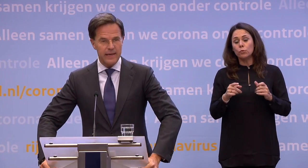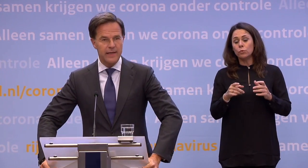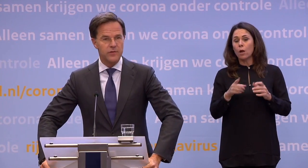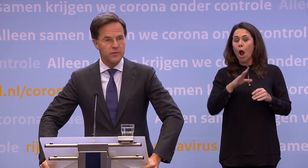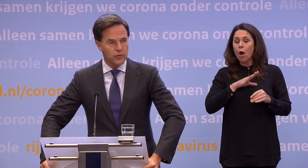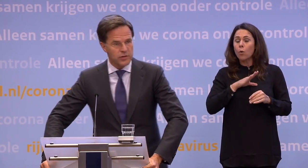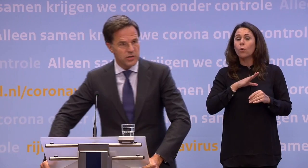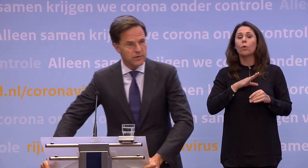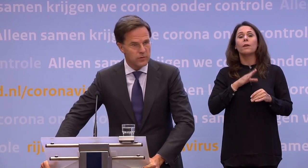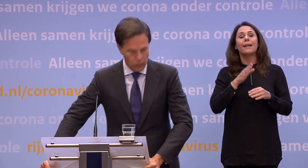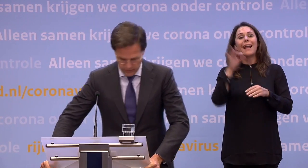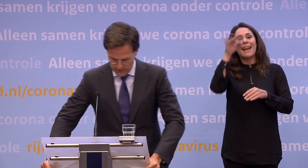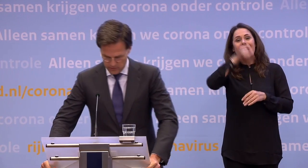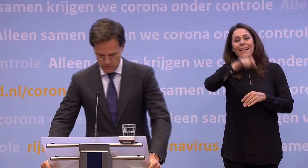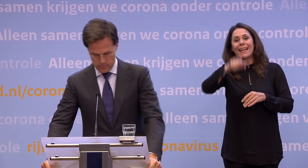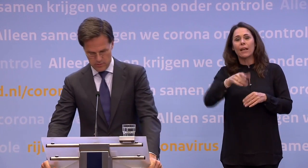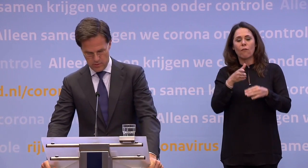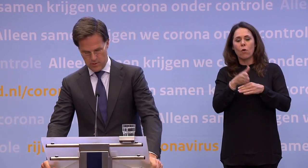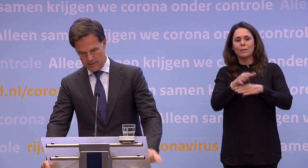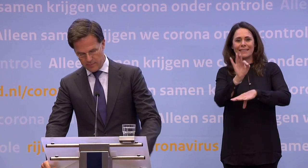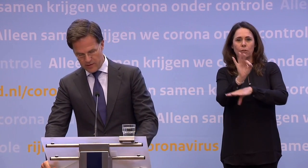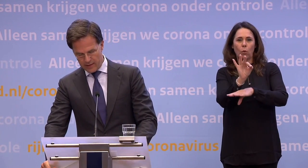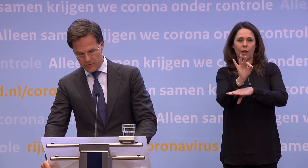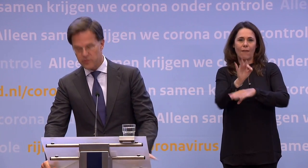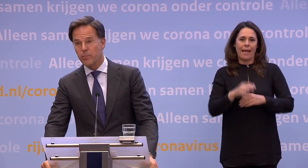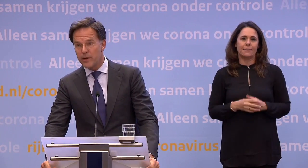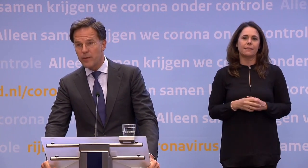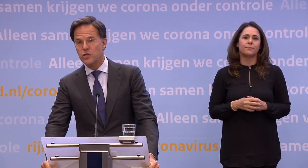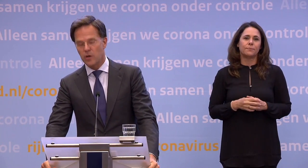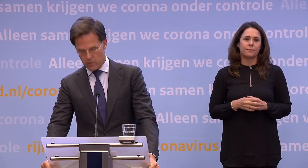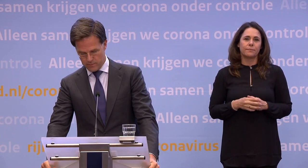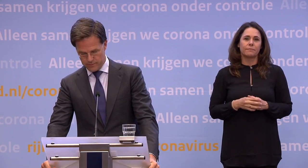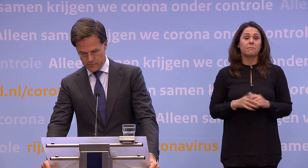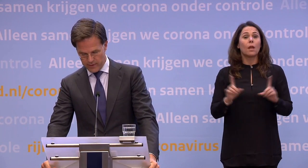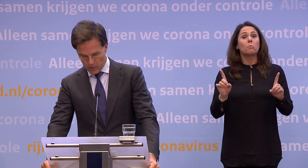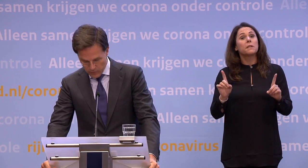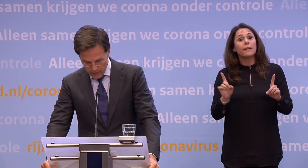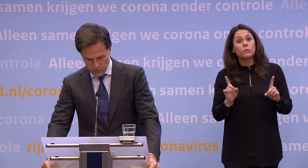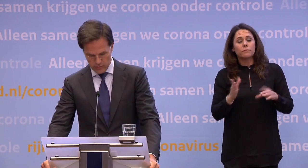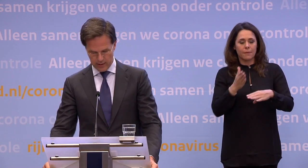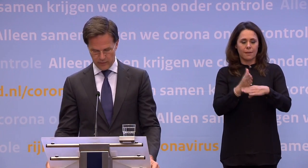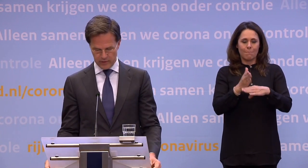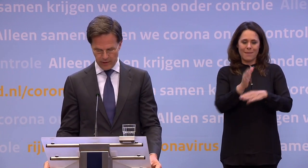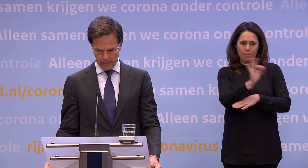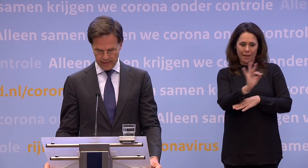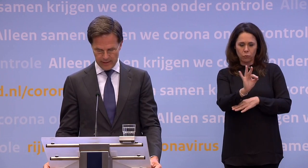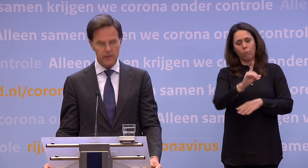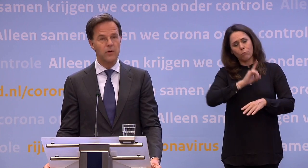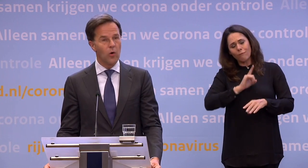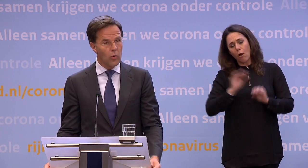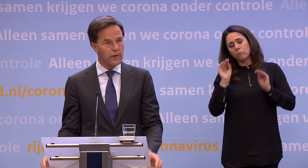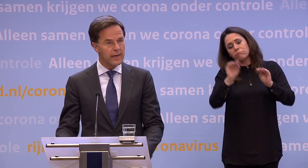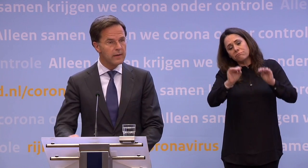leerlingen in het voortgezet onderwijs. Dat betekent dat middelbare scholen weer gewoon les kunnen geven... ...en dat alle